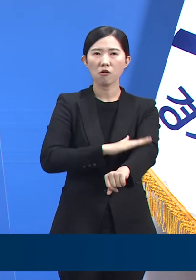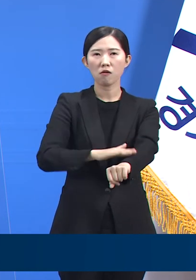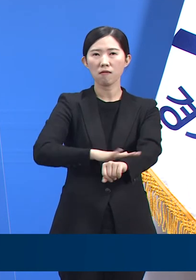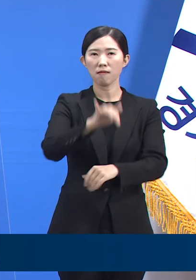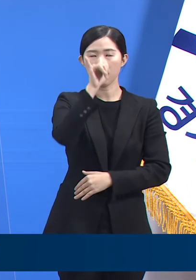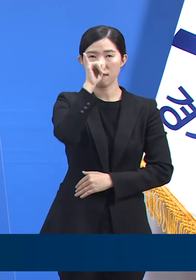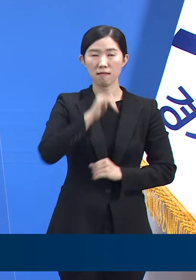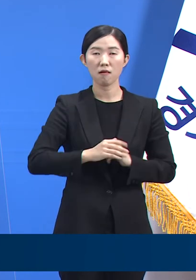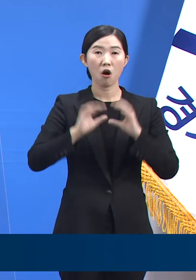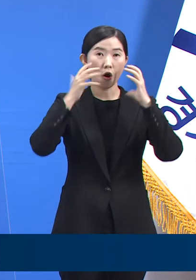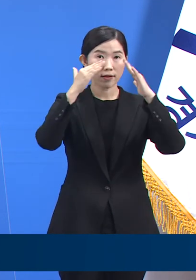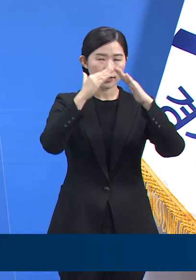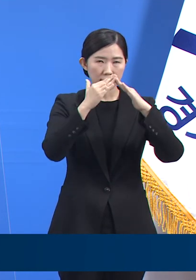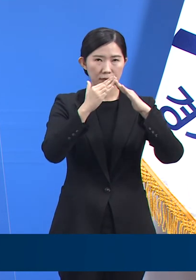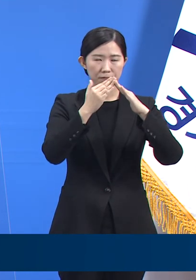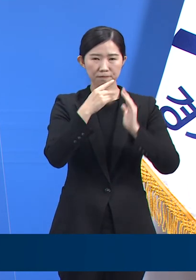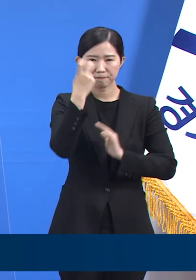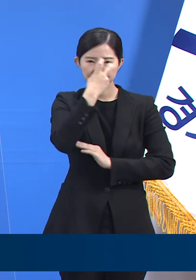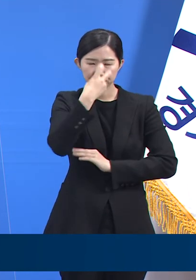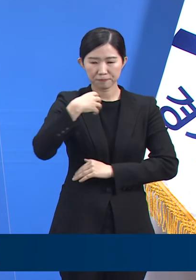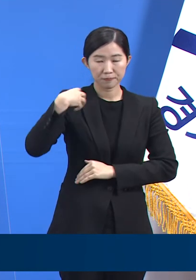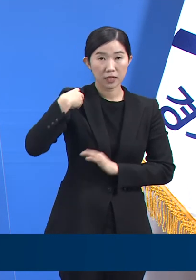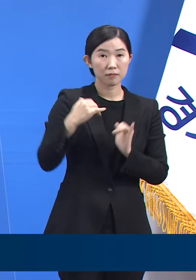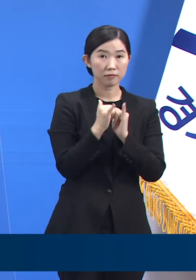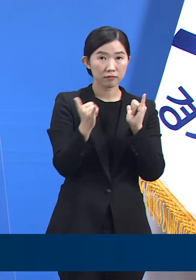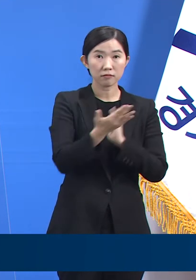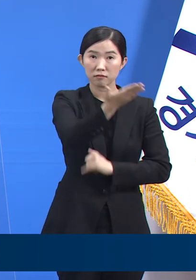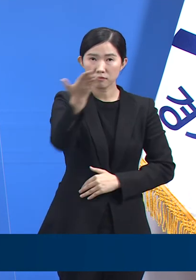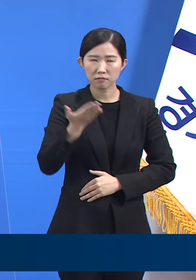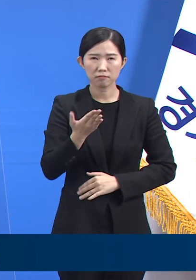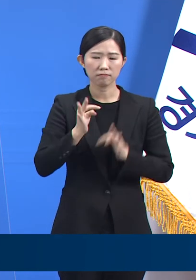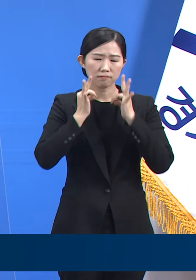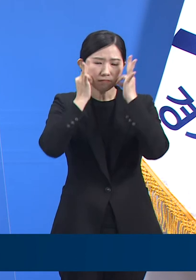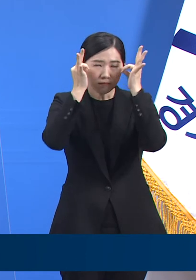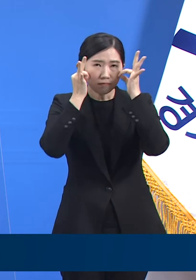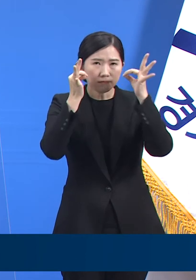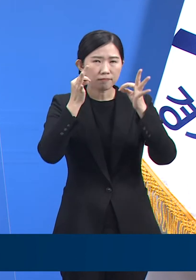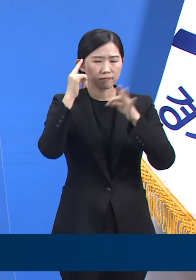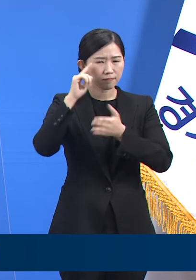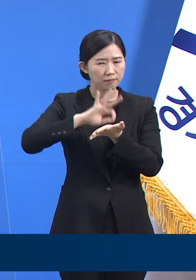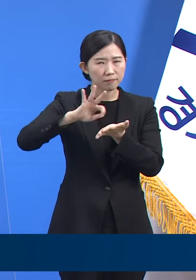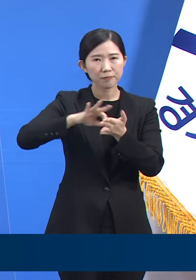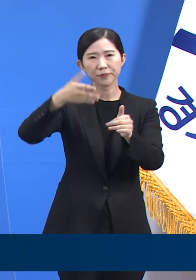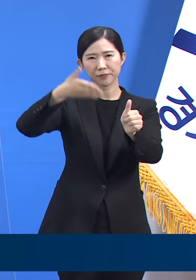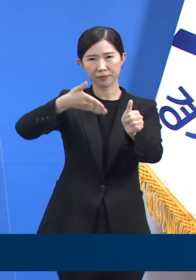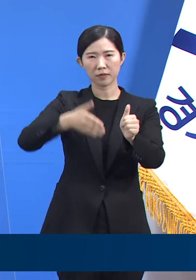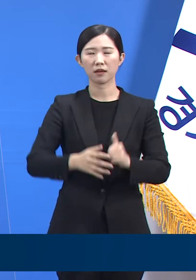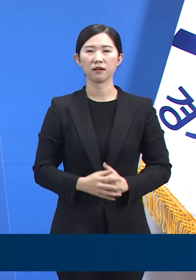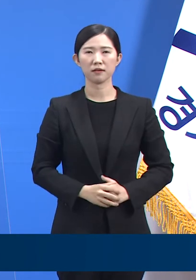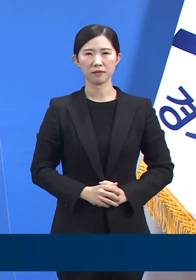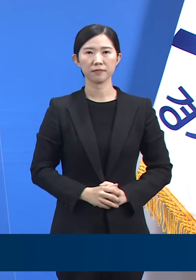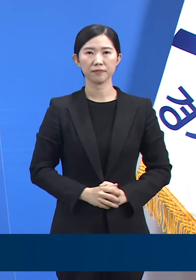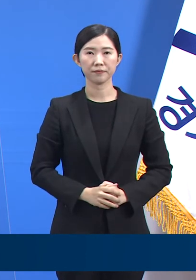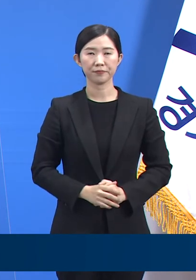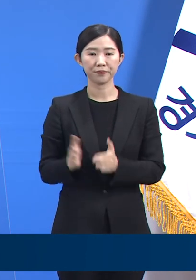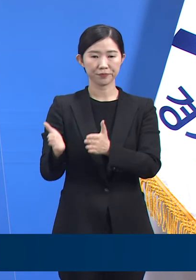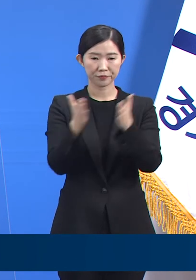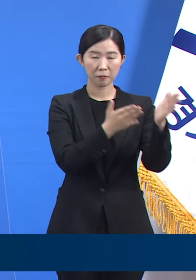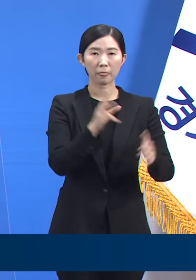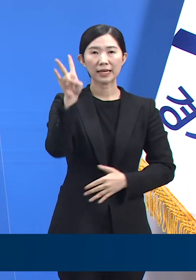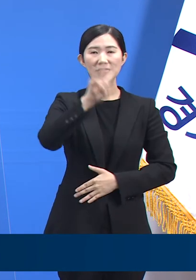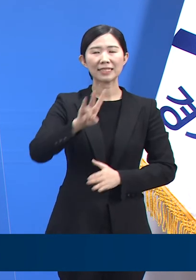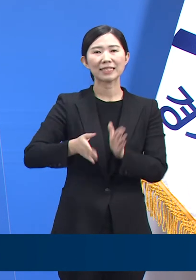책임자들께서는 최선의 노력을 다해 관리에 만전을 기해 주시길 당부드립니다. 시흥시